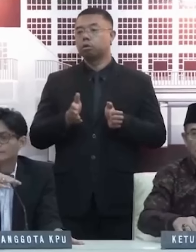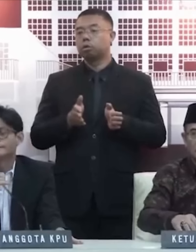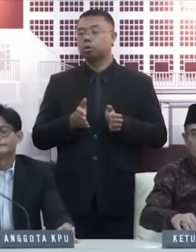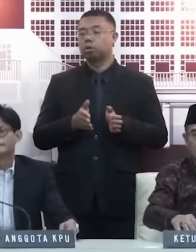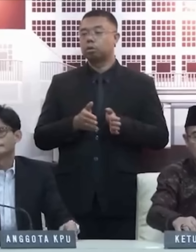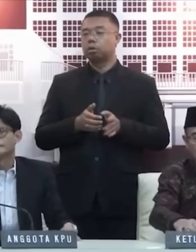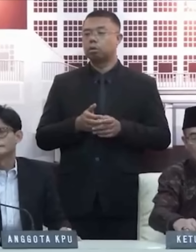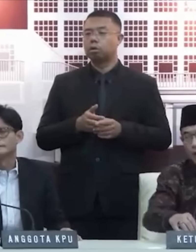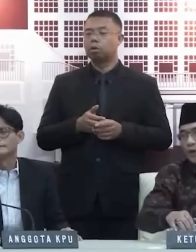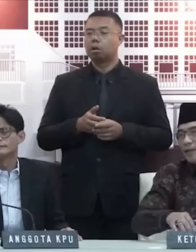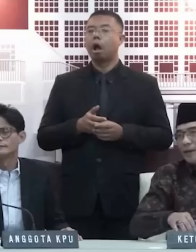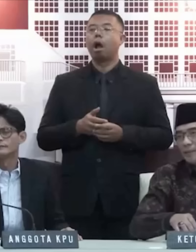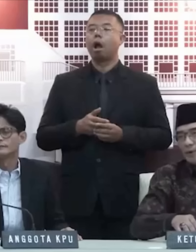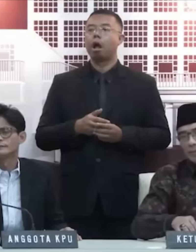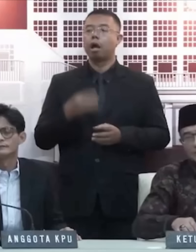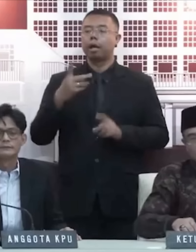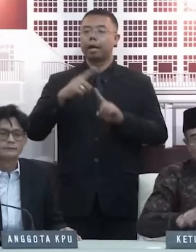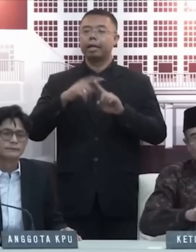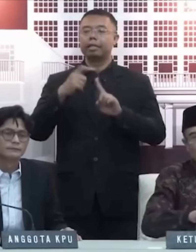Terima